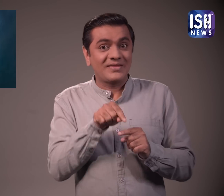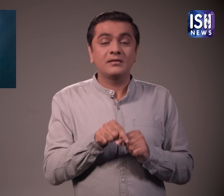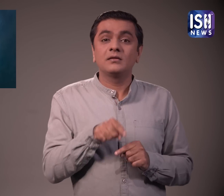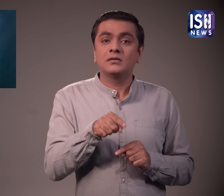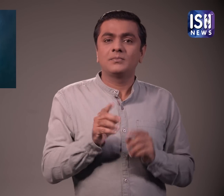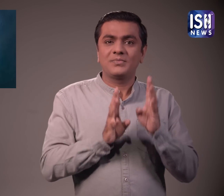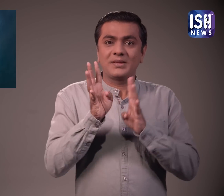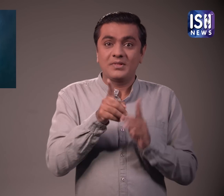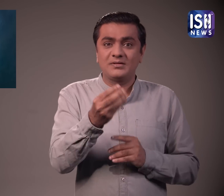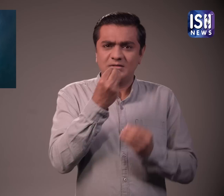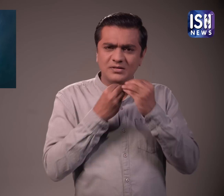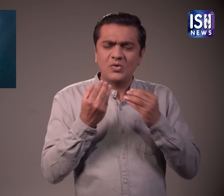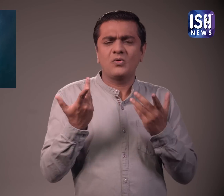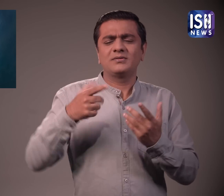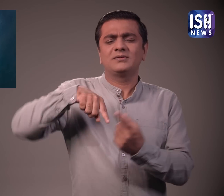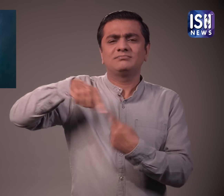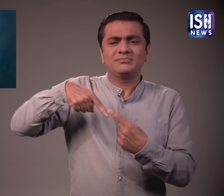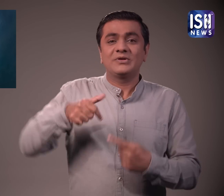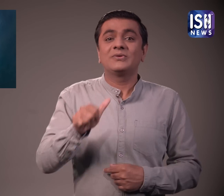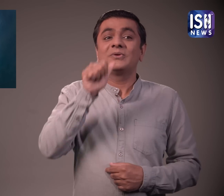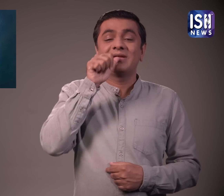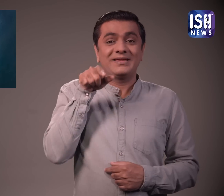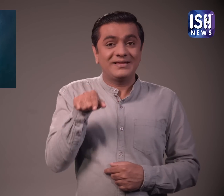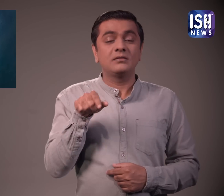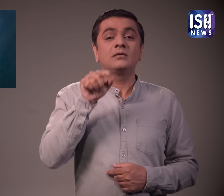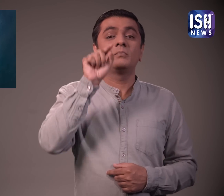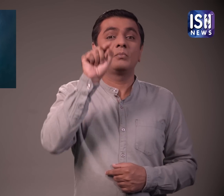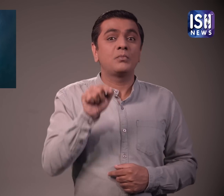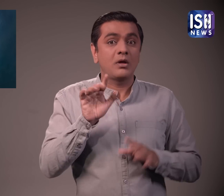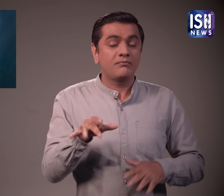आपको बताता हूँ अनानस का जूस पीने और अनानस खाने के फाइदे